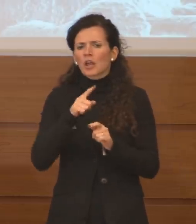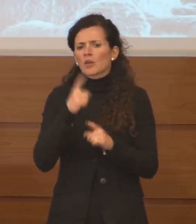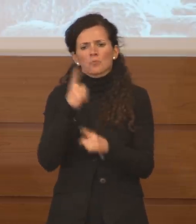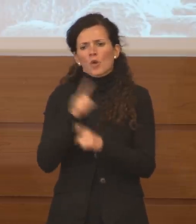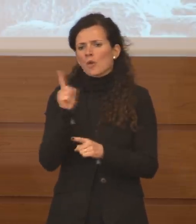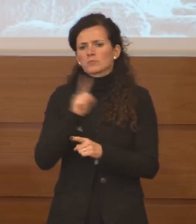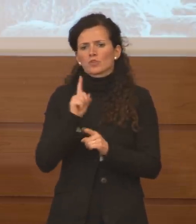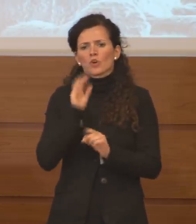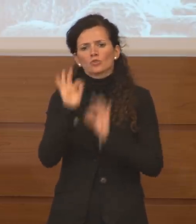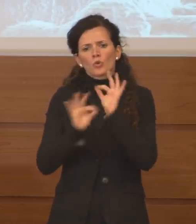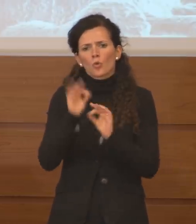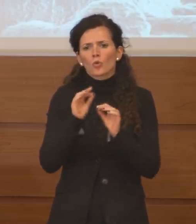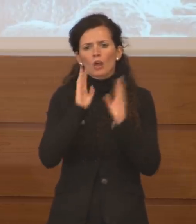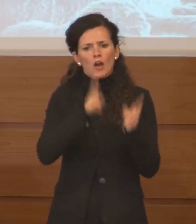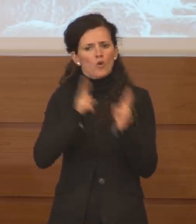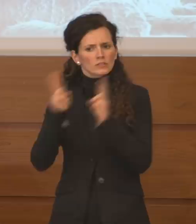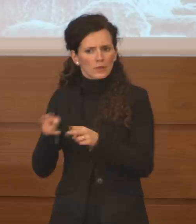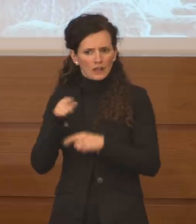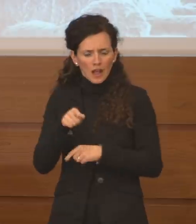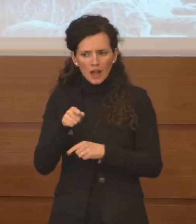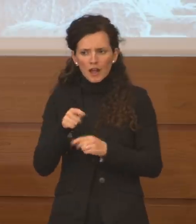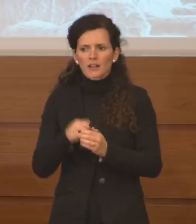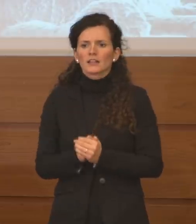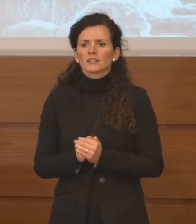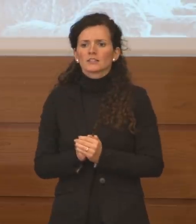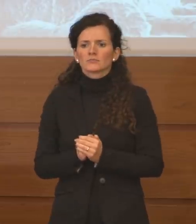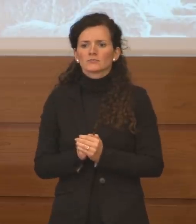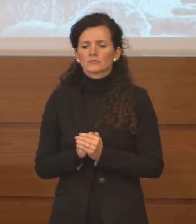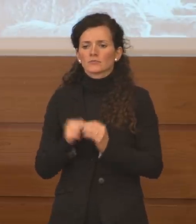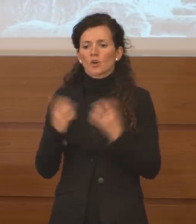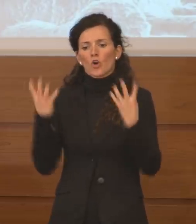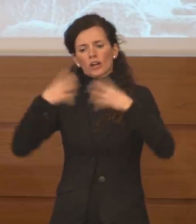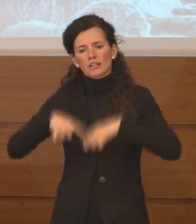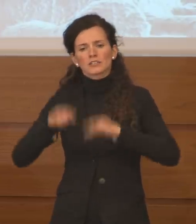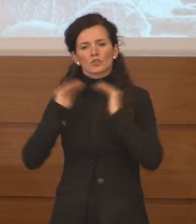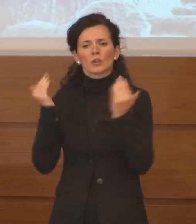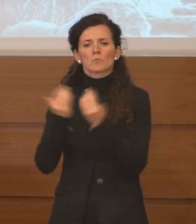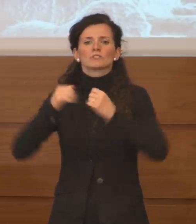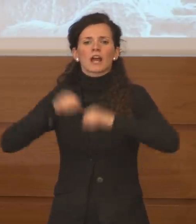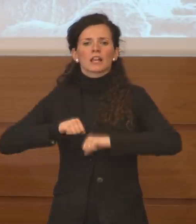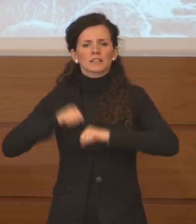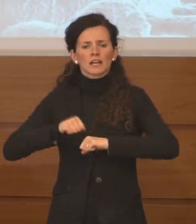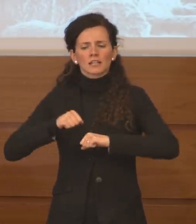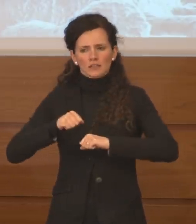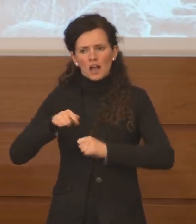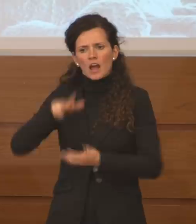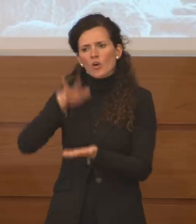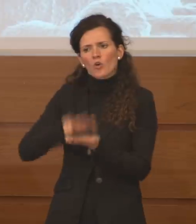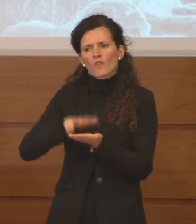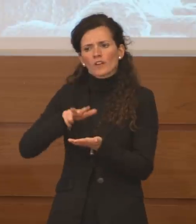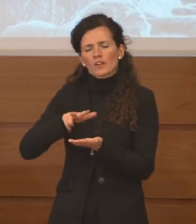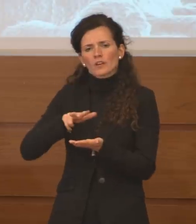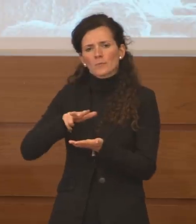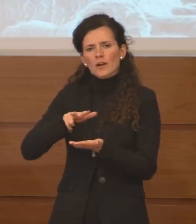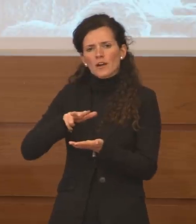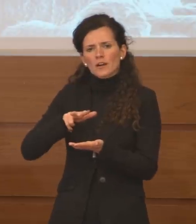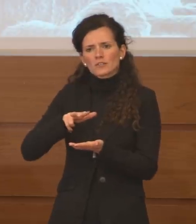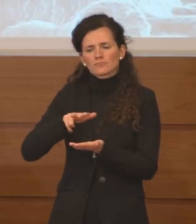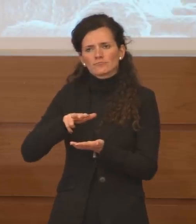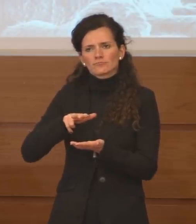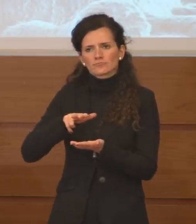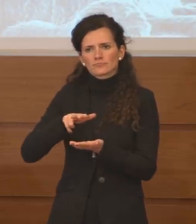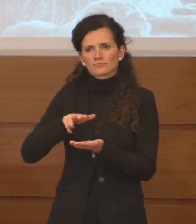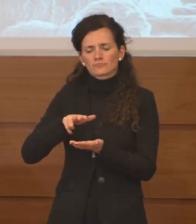e così come conferma l'Organizzazione Mondiale della Sanità ma